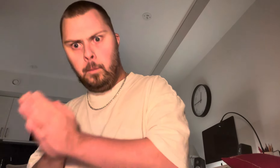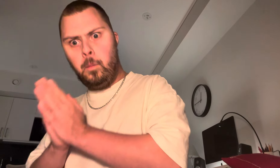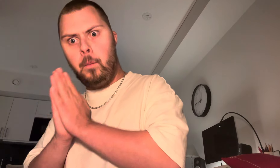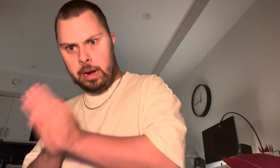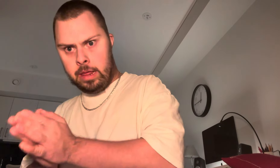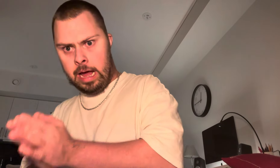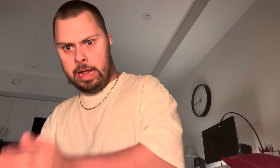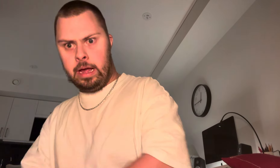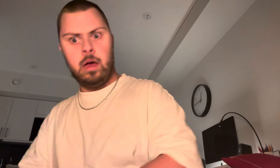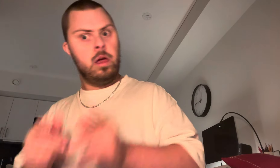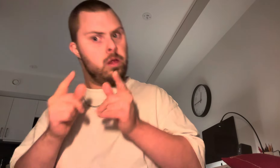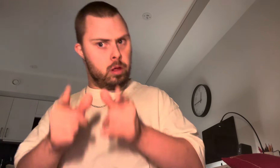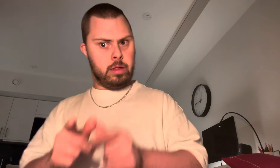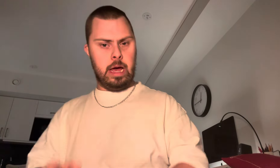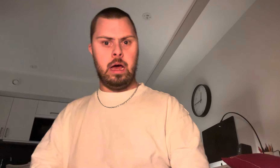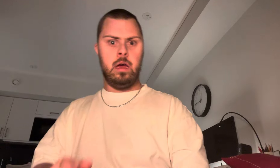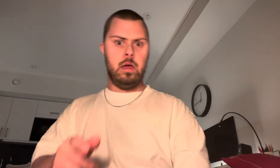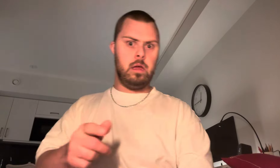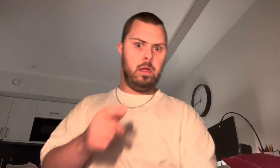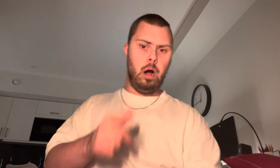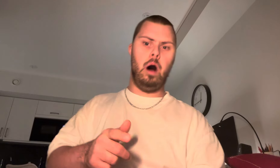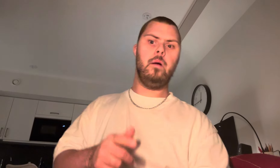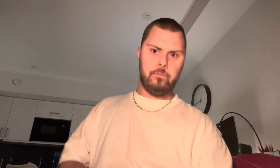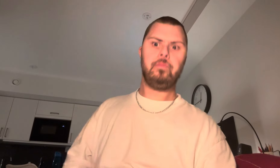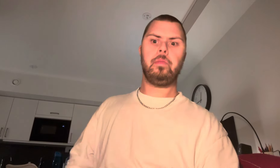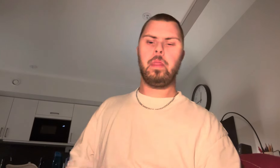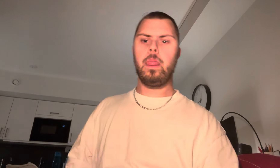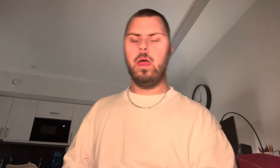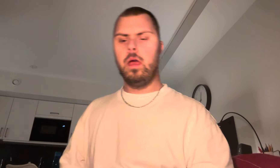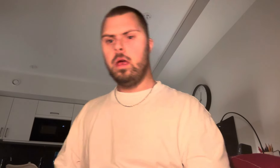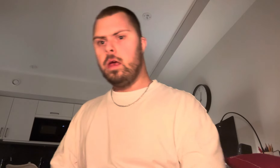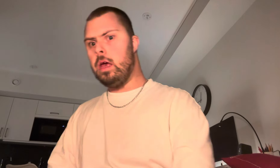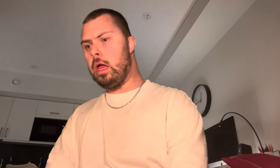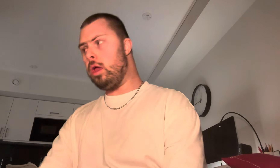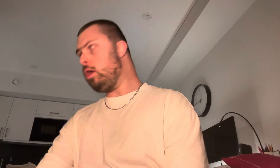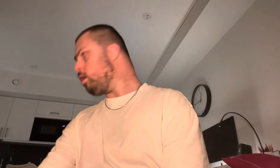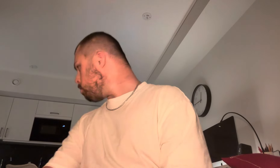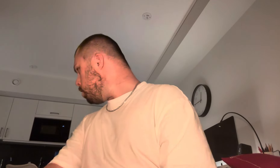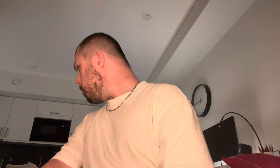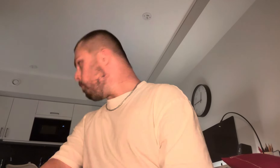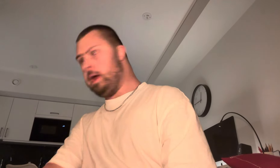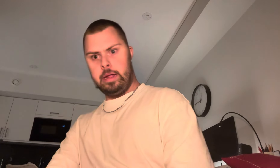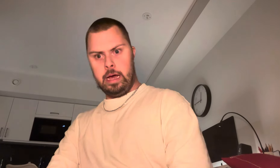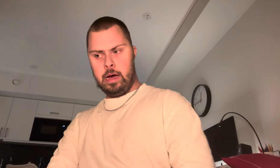mobilisärna. Just det. Ja. just nu ska jag